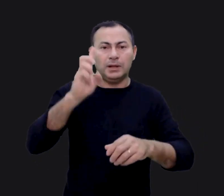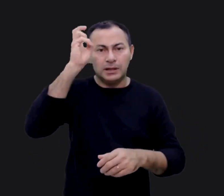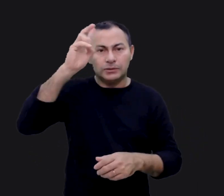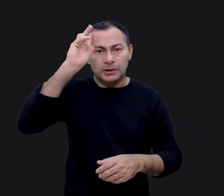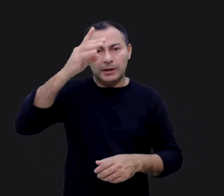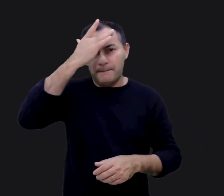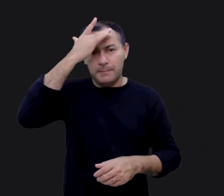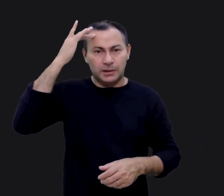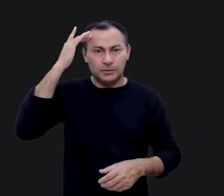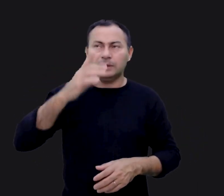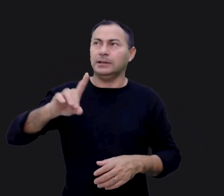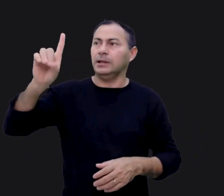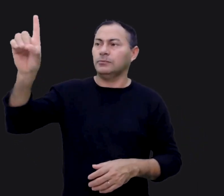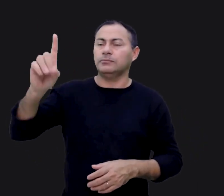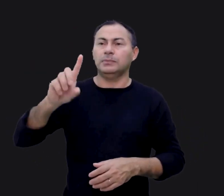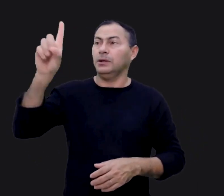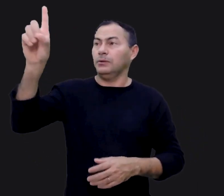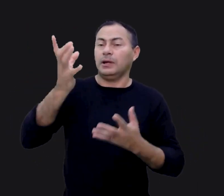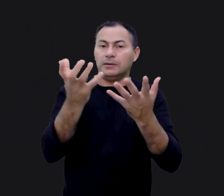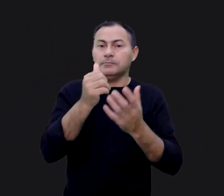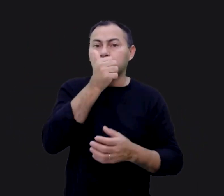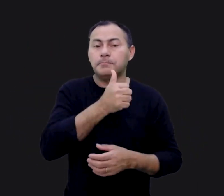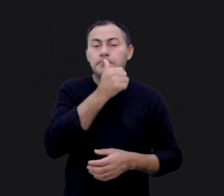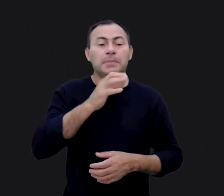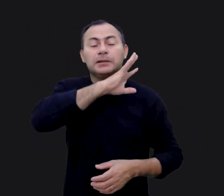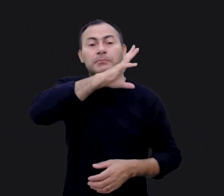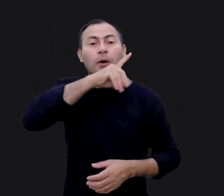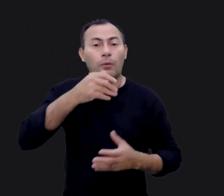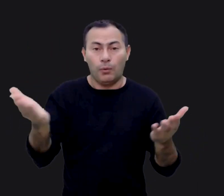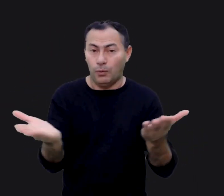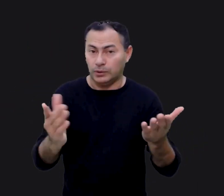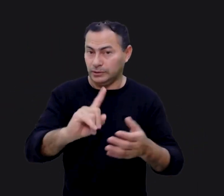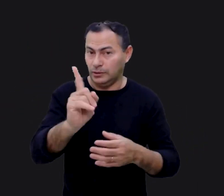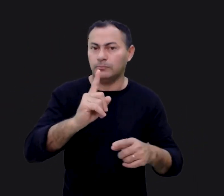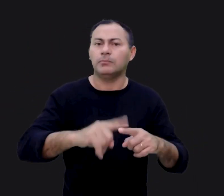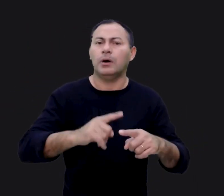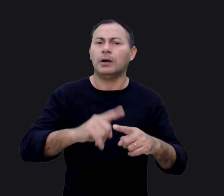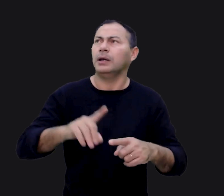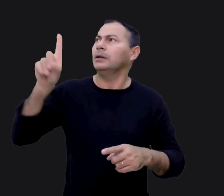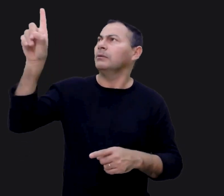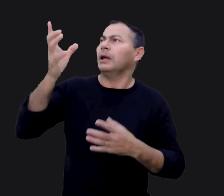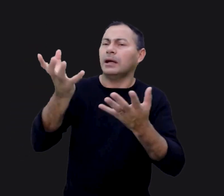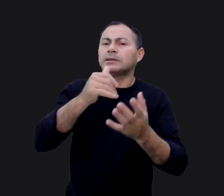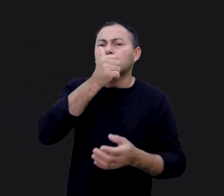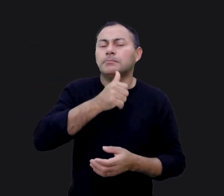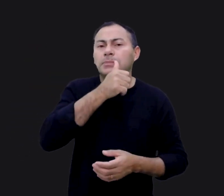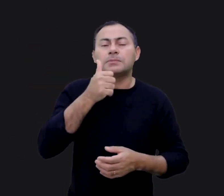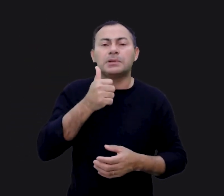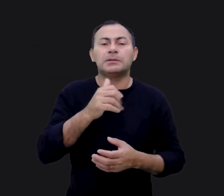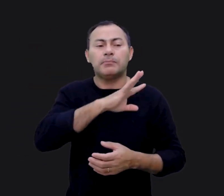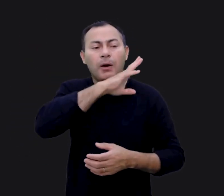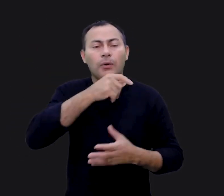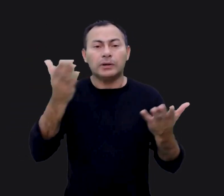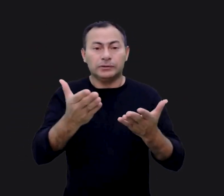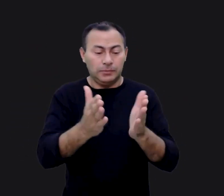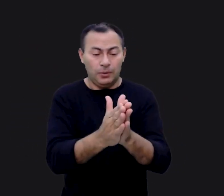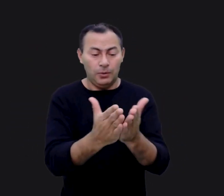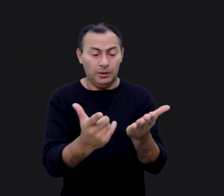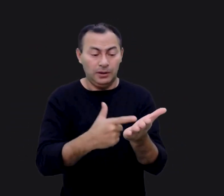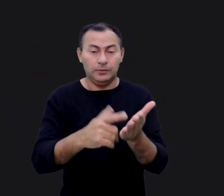mudaram na história do homem e Deus. Deus não requer sacrifício de animal hoje. Por que Ele não requer? O livro de Hebreus coloca essas